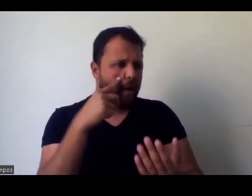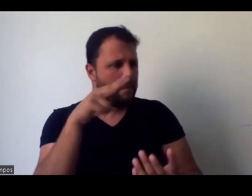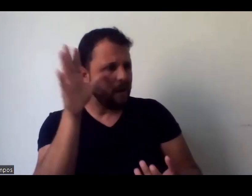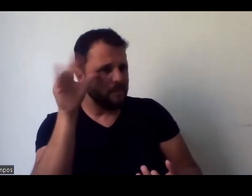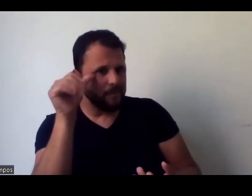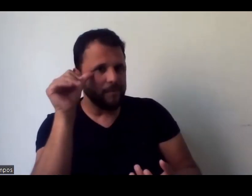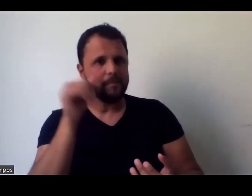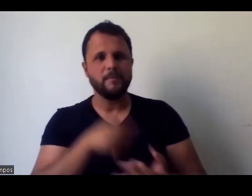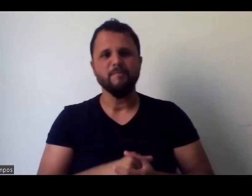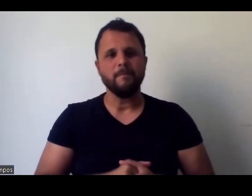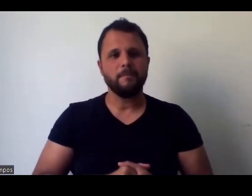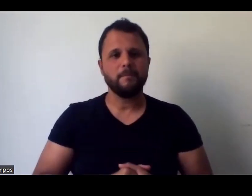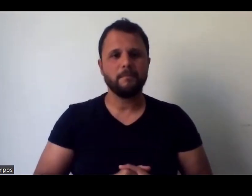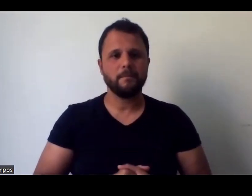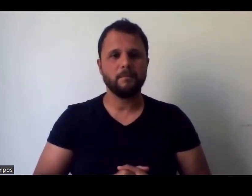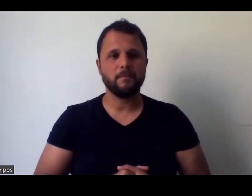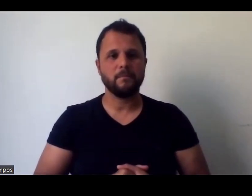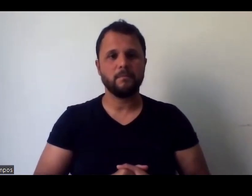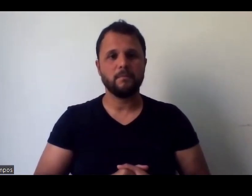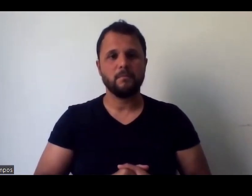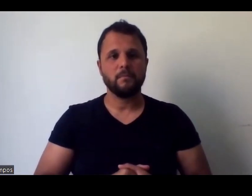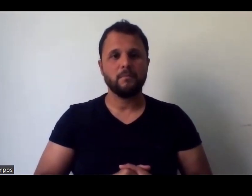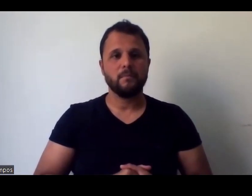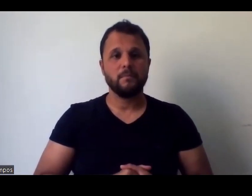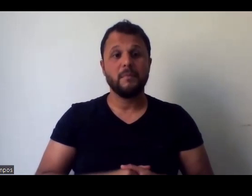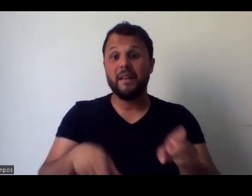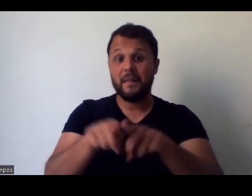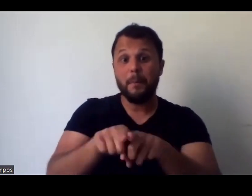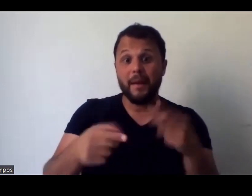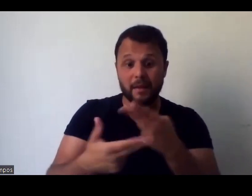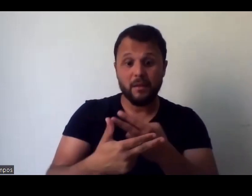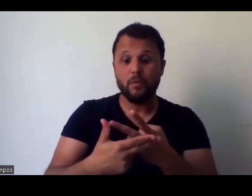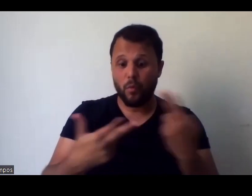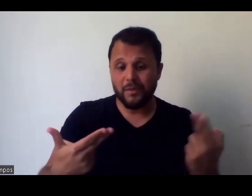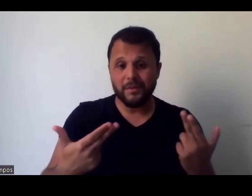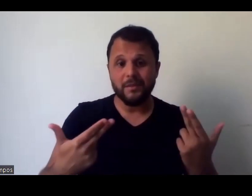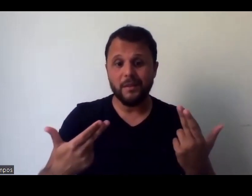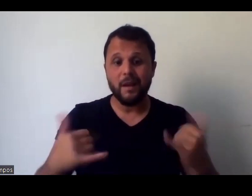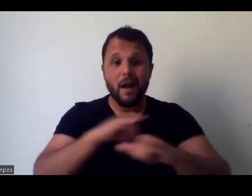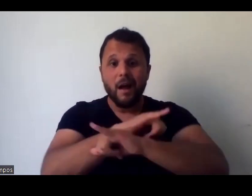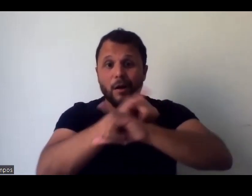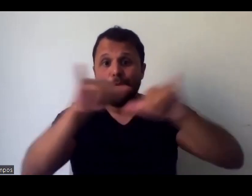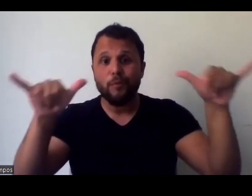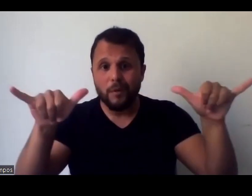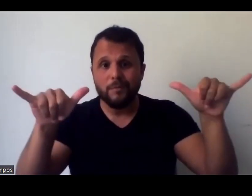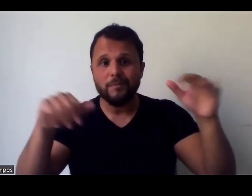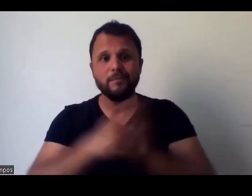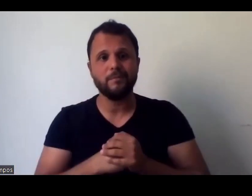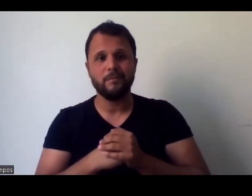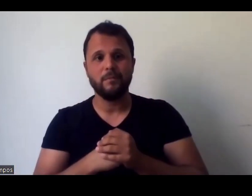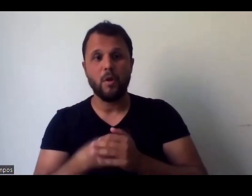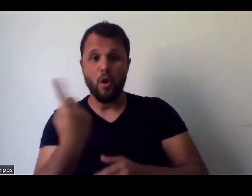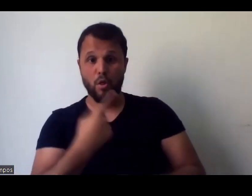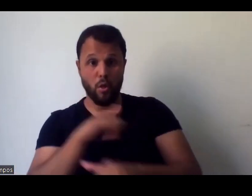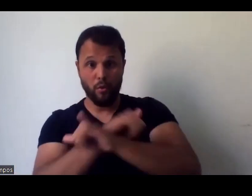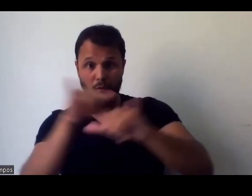aí é uma coisa, né, Viviane, e a divulgação disso? Pois é, né? A gente divulga,